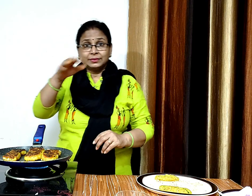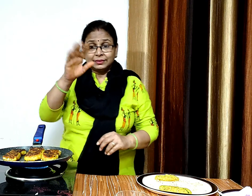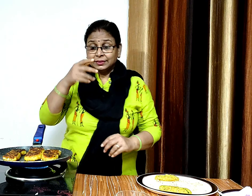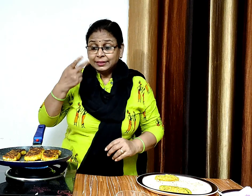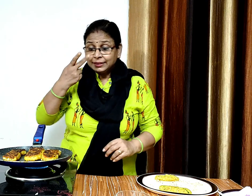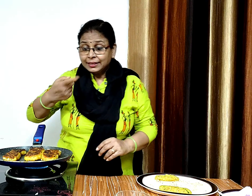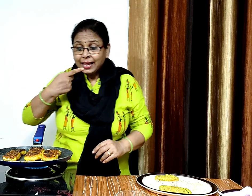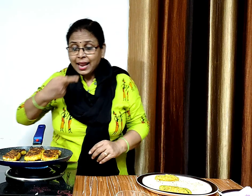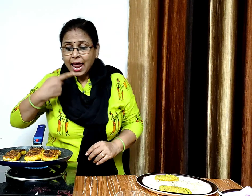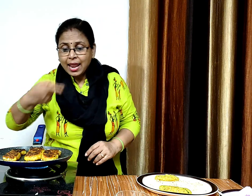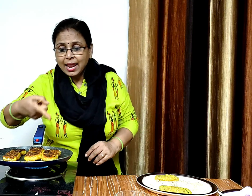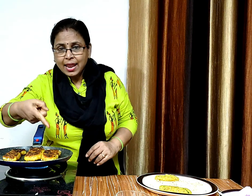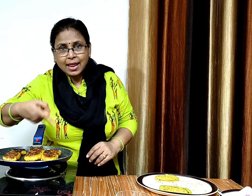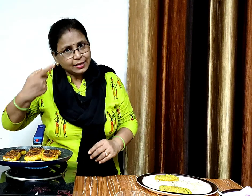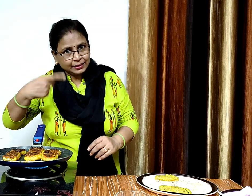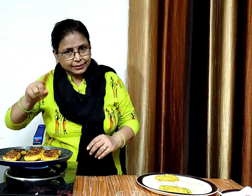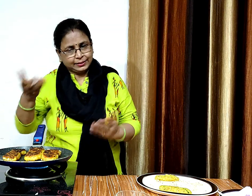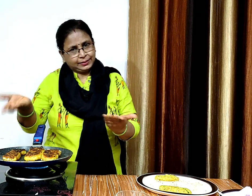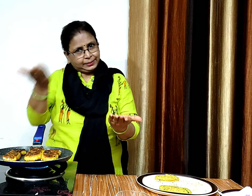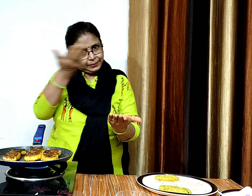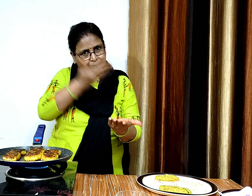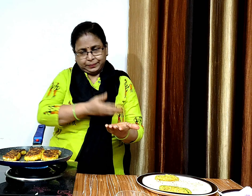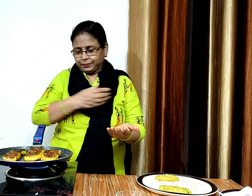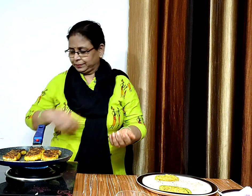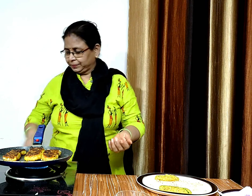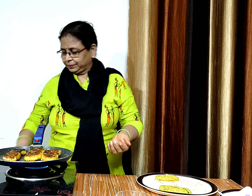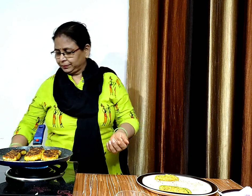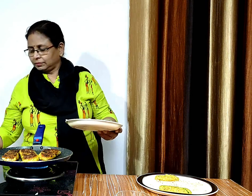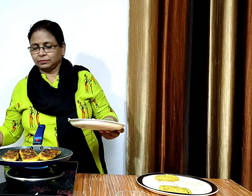देखी है अच्छी सिख चुकी है अब इन निकाल लेंगे